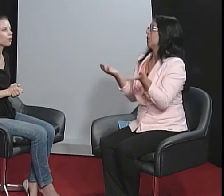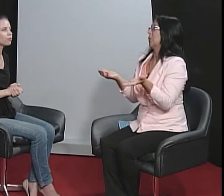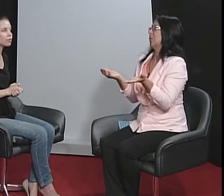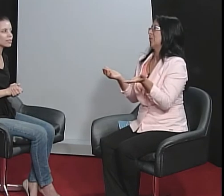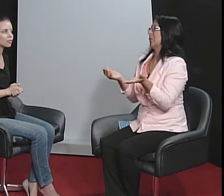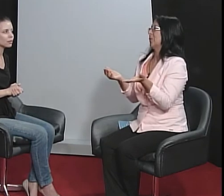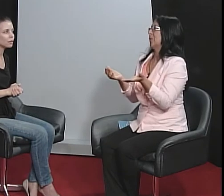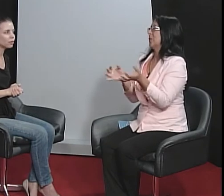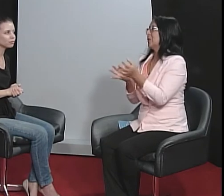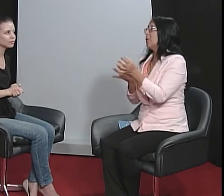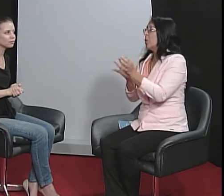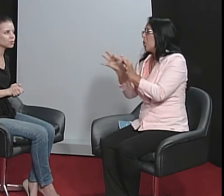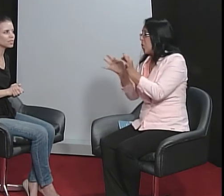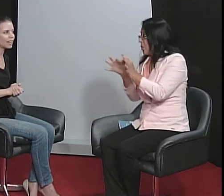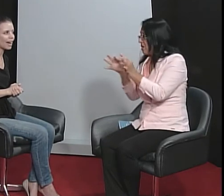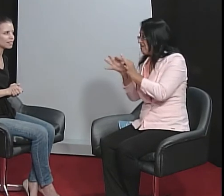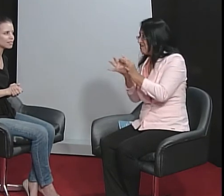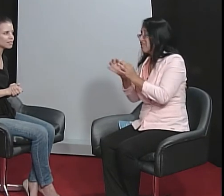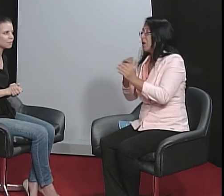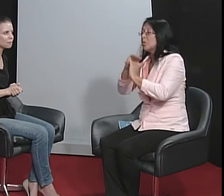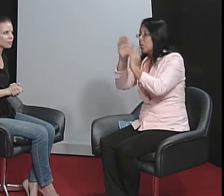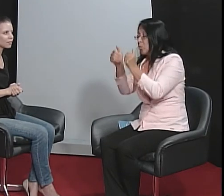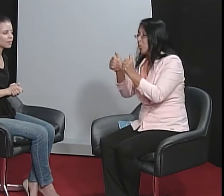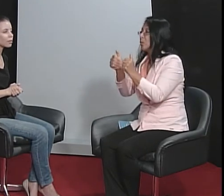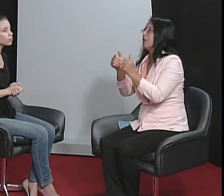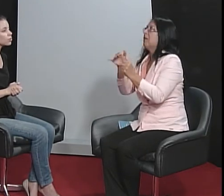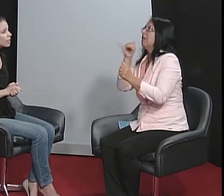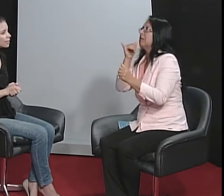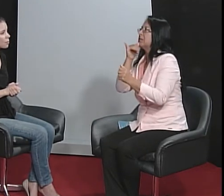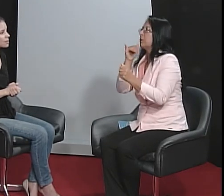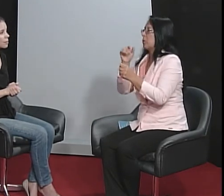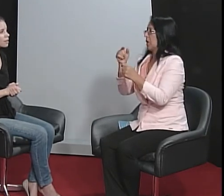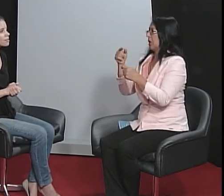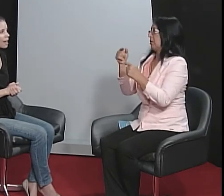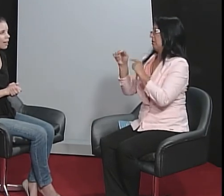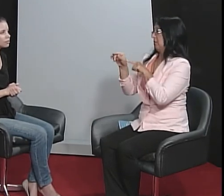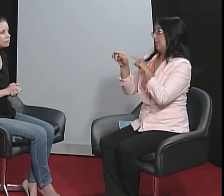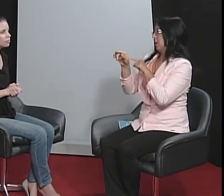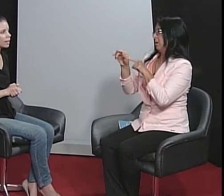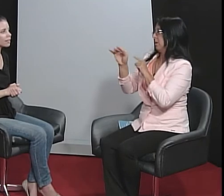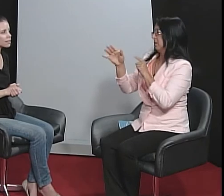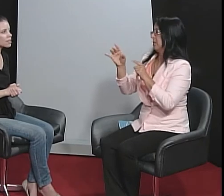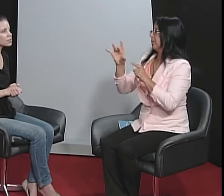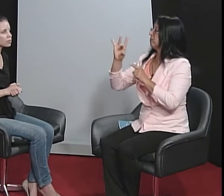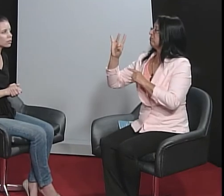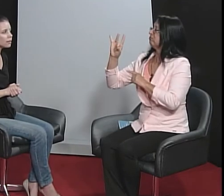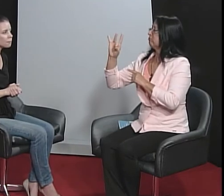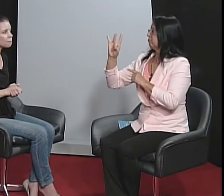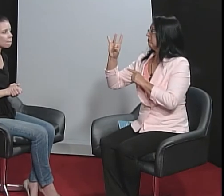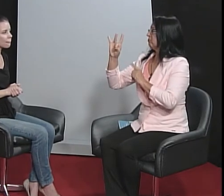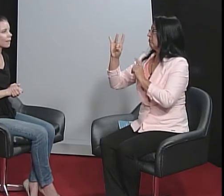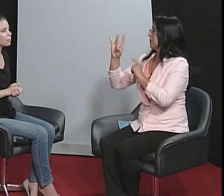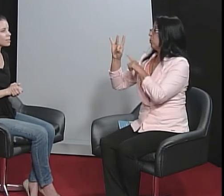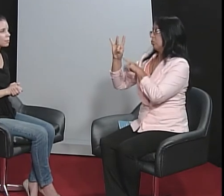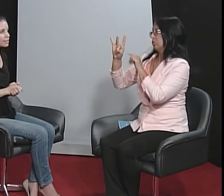configuração de mão, dos sinais. Então, tudo tem que ser pensado para a criança surda, né, por exemplo, essa